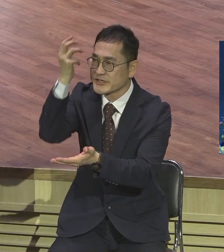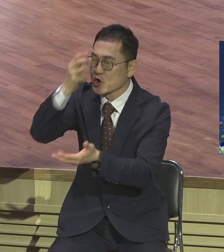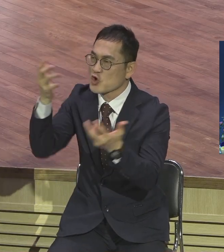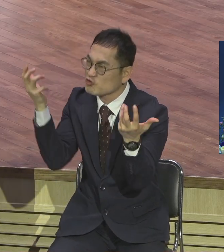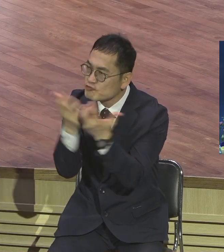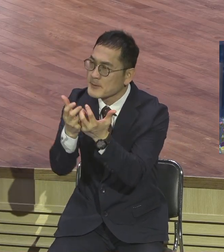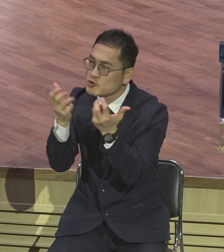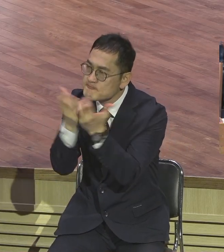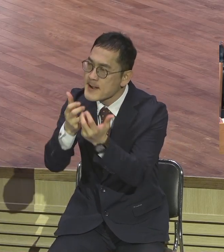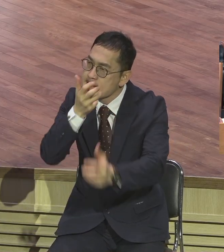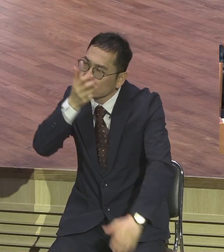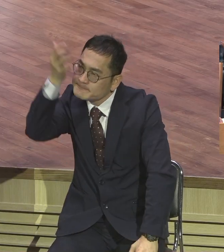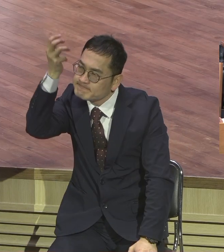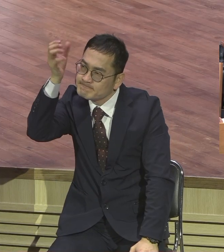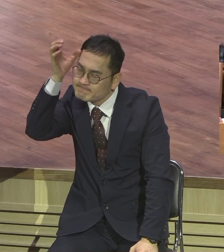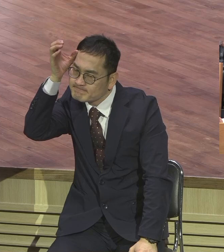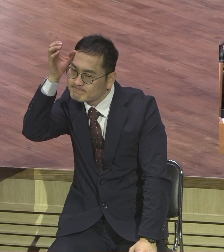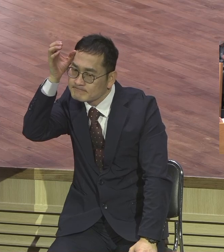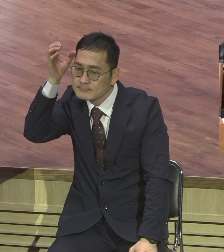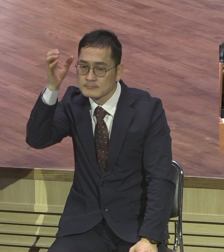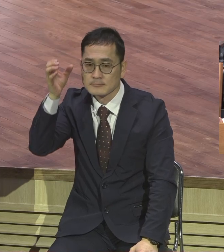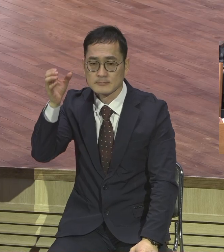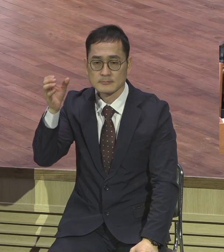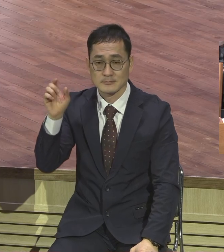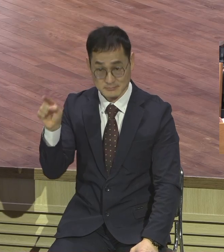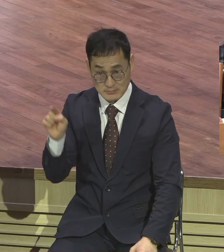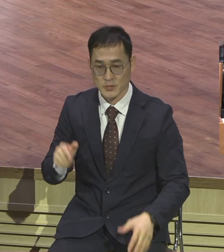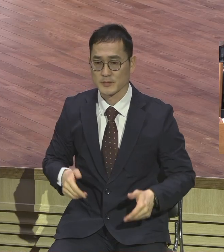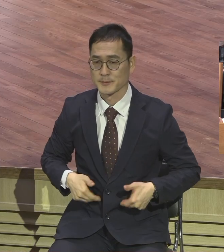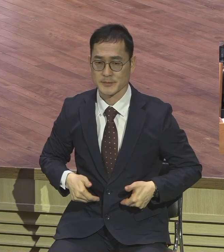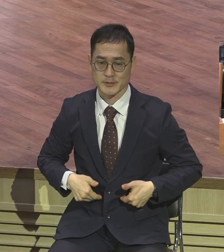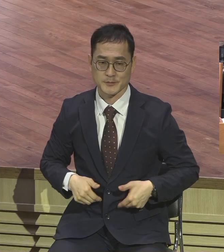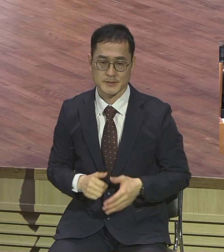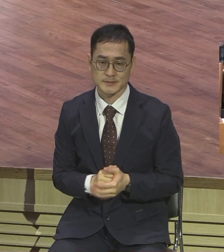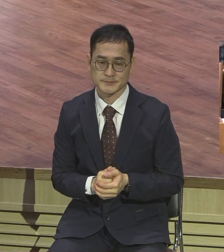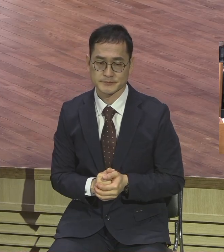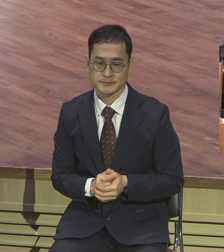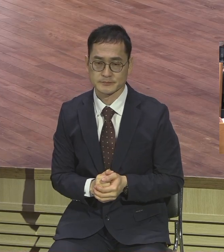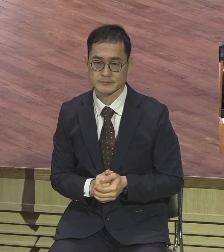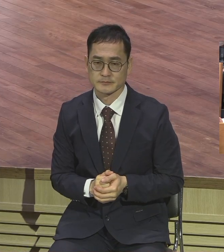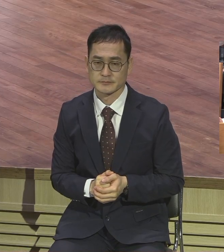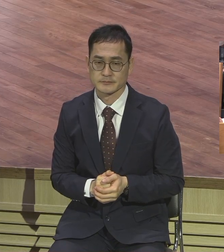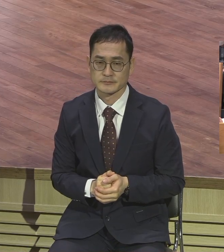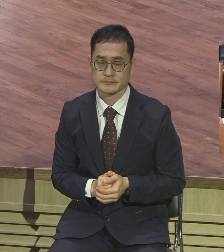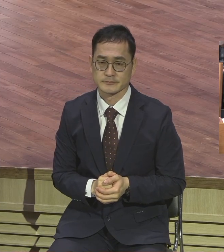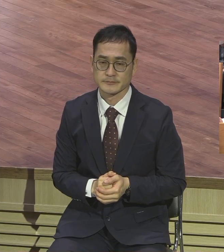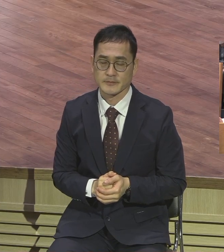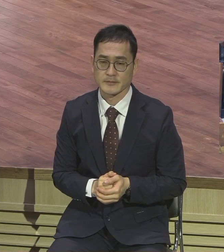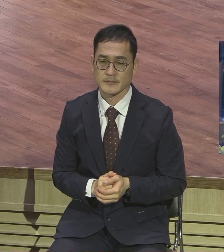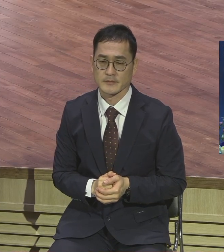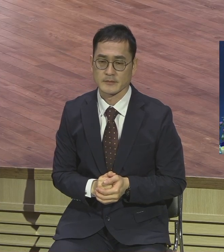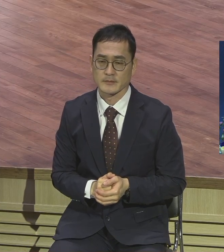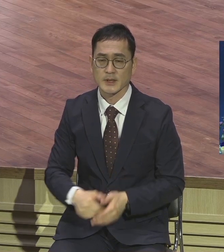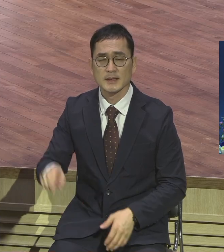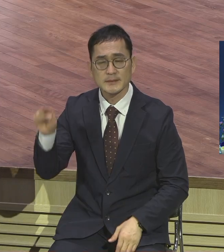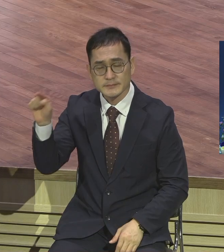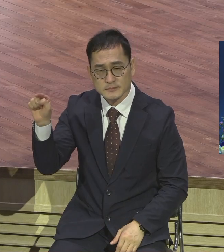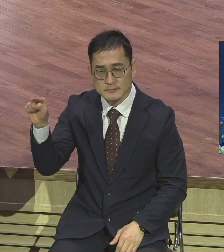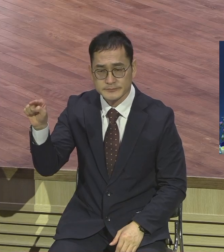돼야지. 성령 충만. 우리 인생의 진정한 플랫폼이 이거예요. 그러니까 언제나 하나님